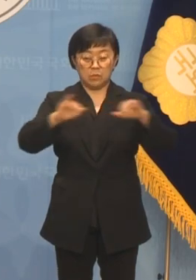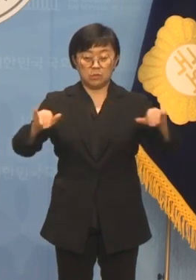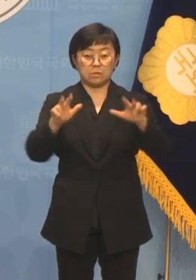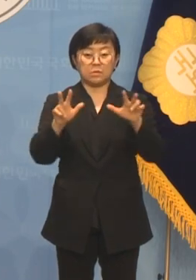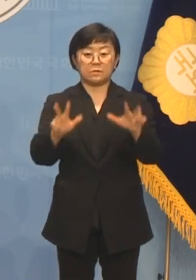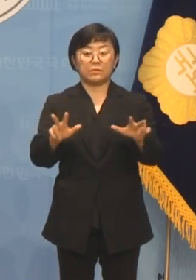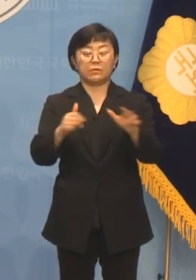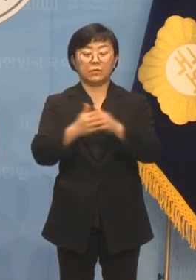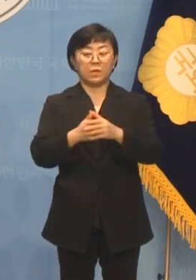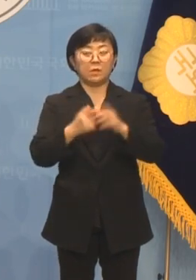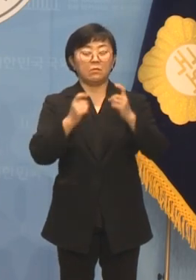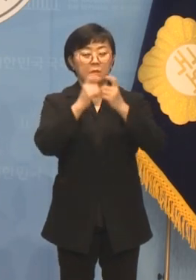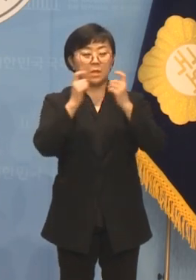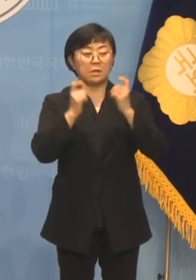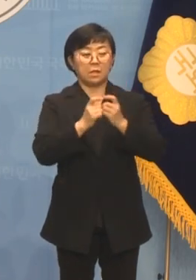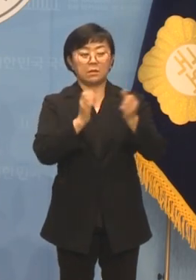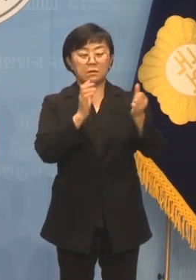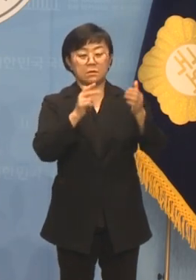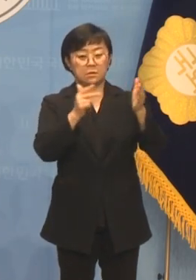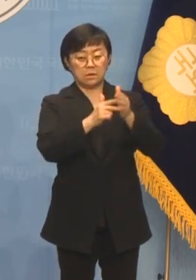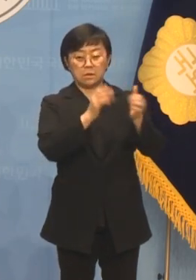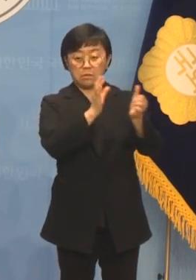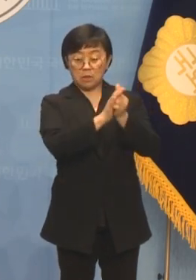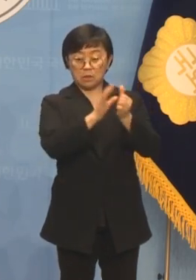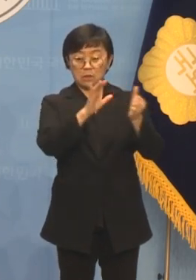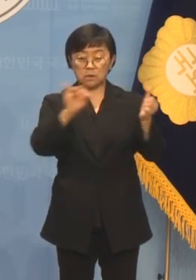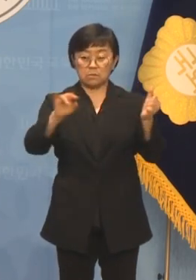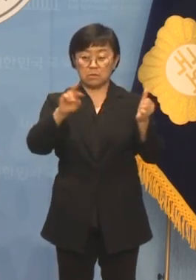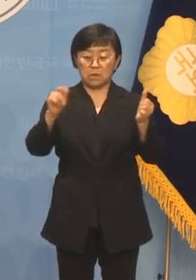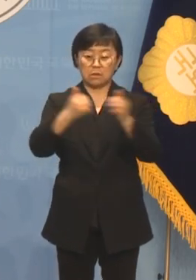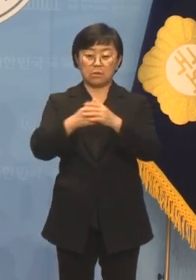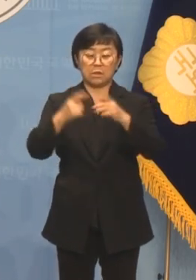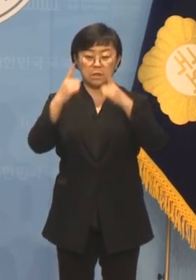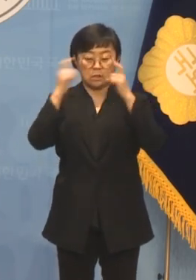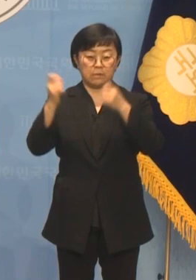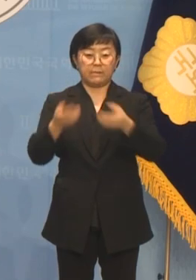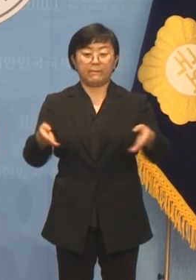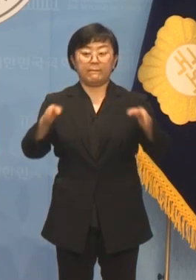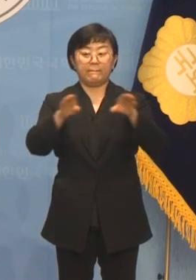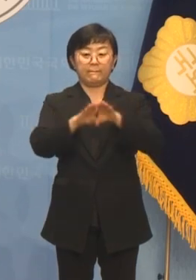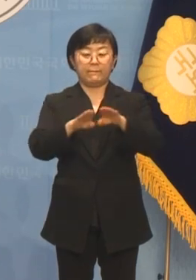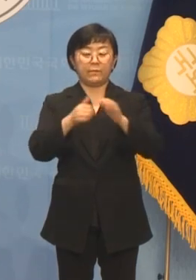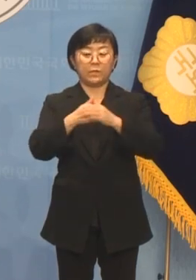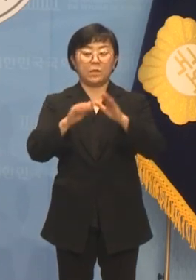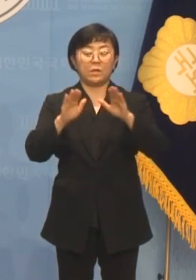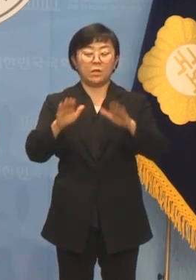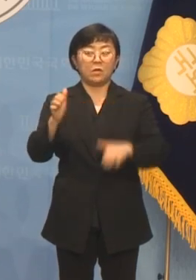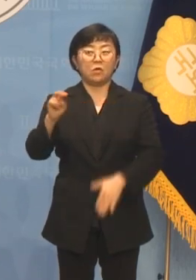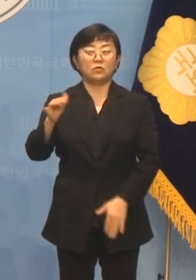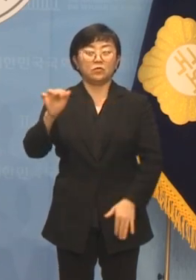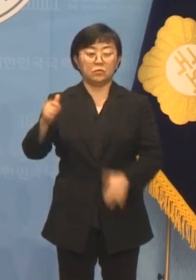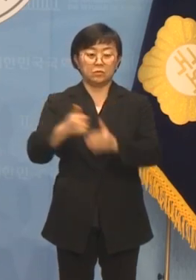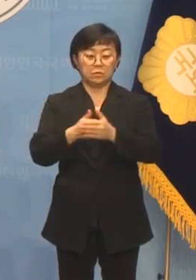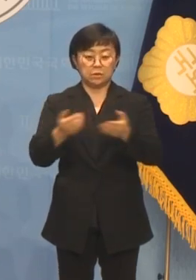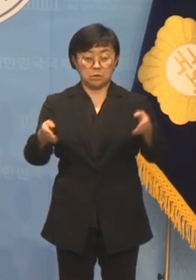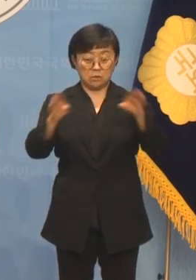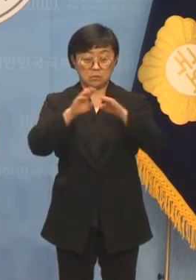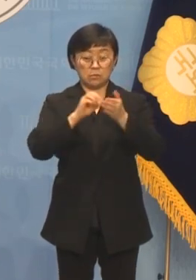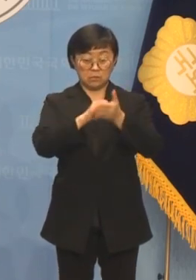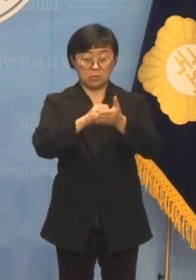민간재단에 맡겨진 이승만 대통령 기념관을 현충시설로 등록해